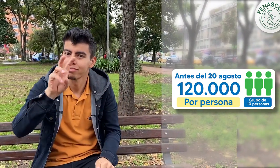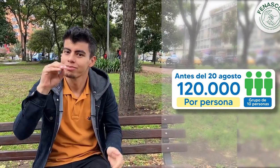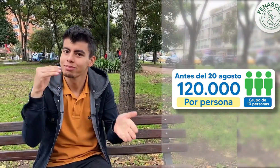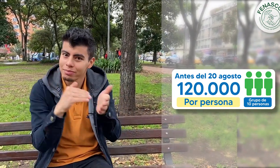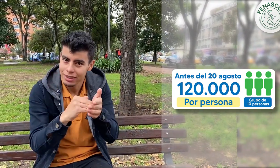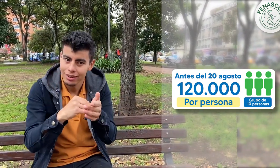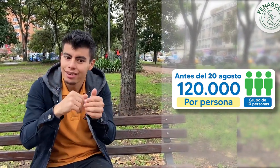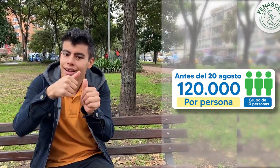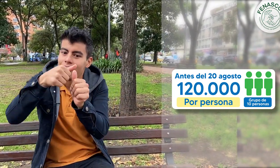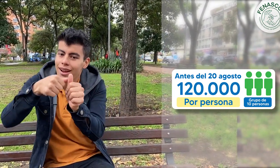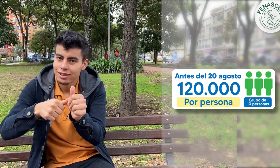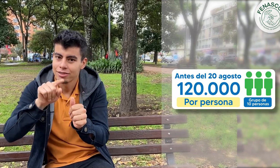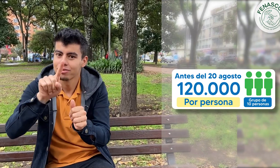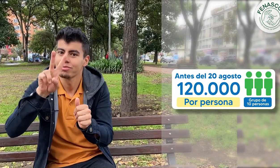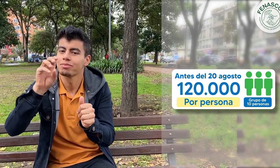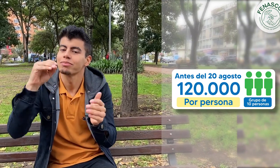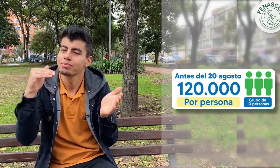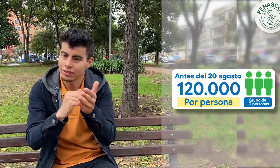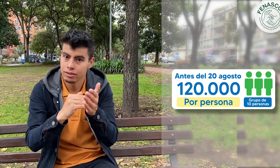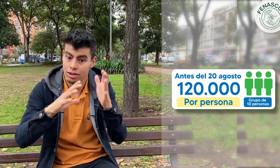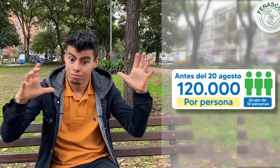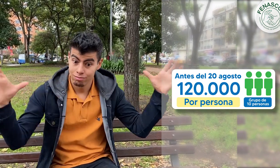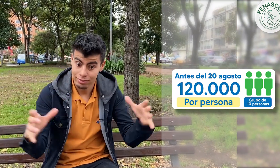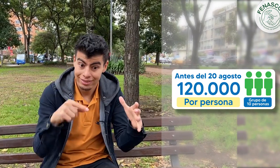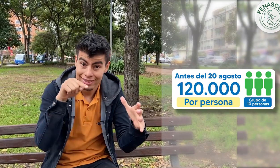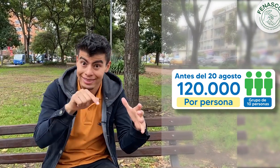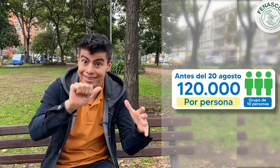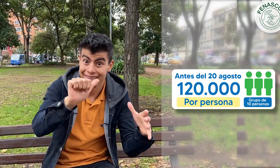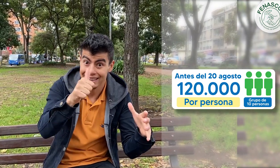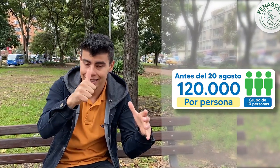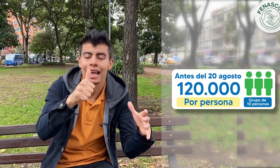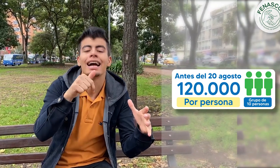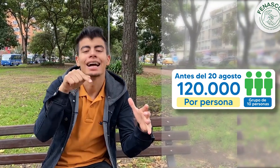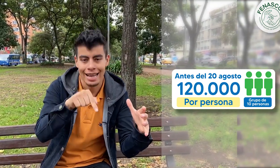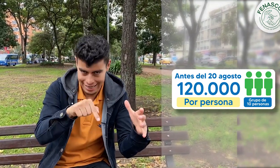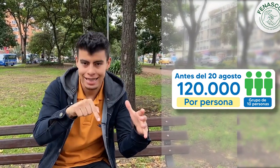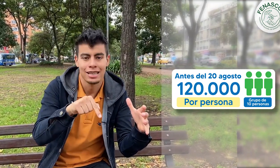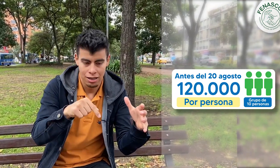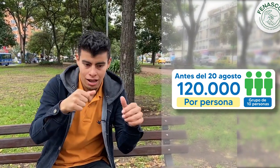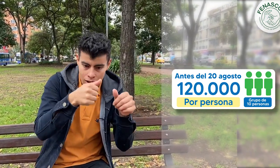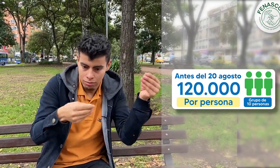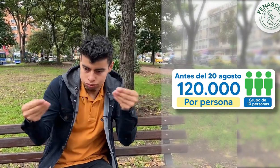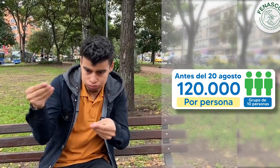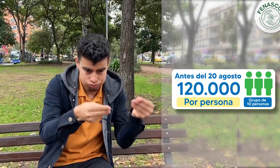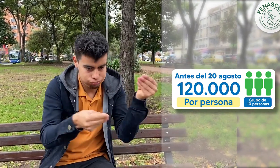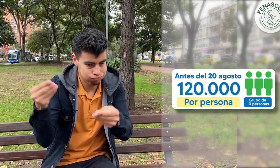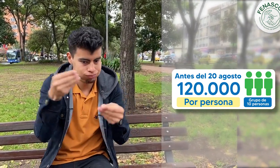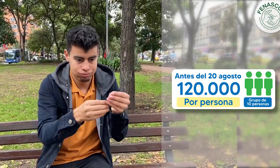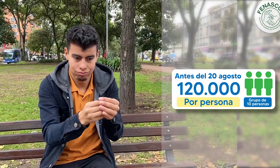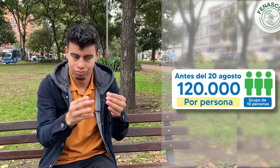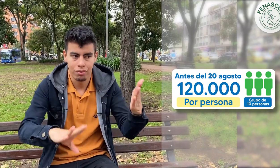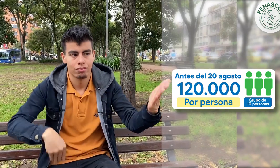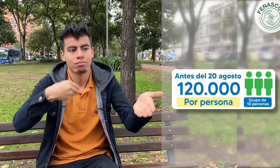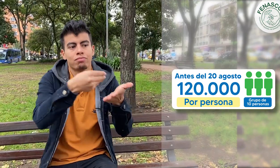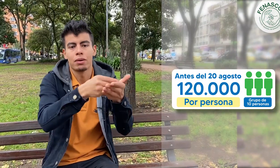Así, con el aporte individual de los integrantes que es de 120.000 pesos se puede realizar la inscripción